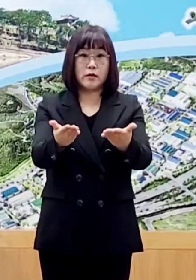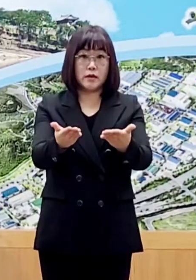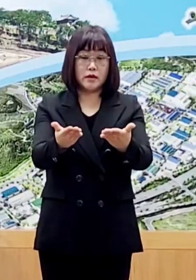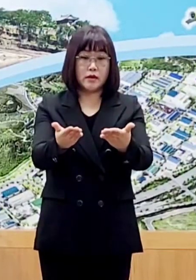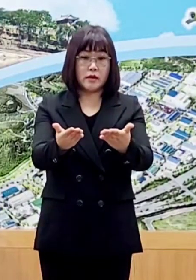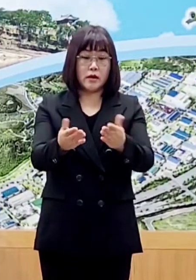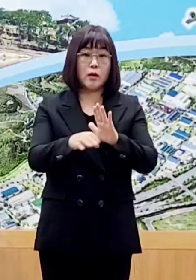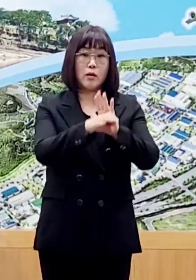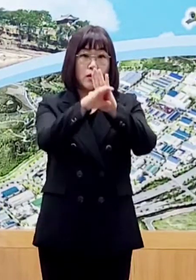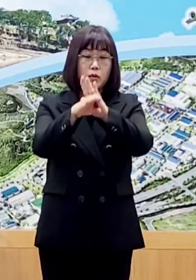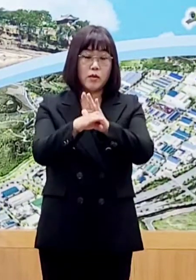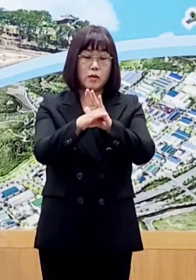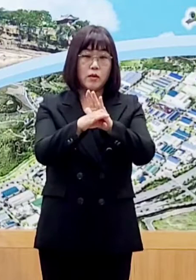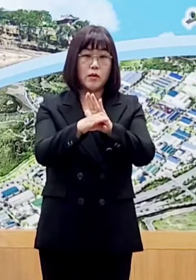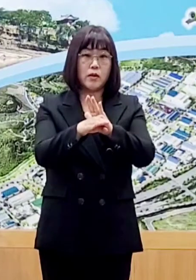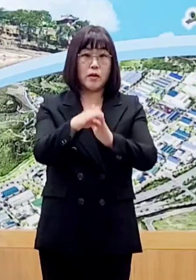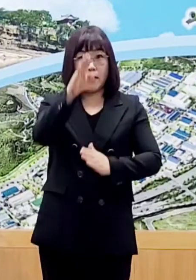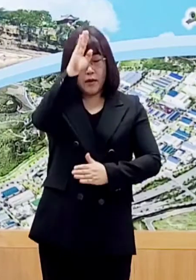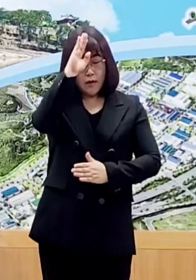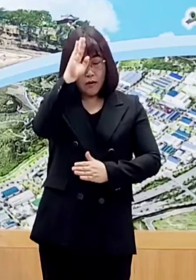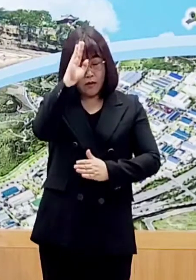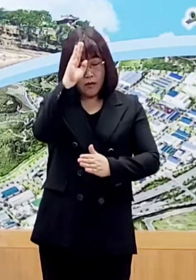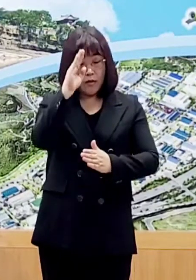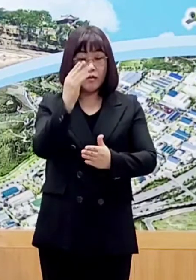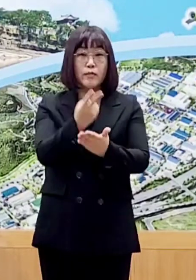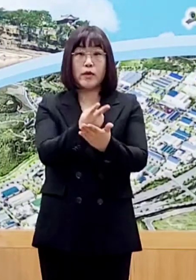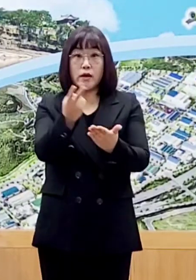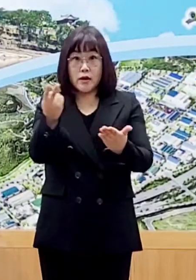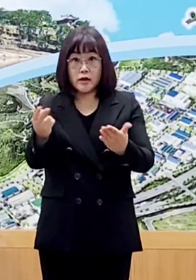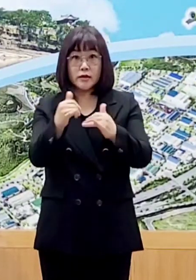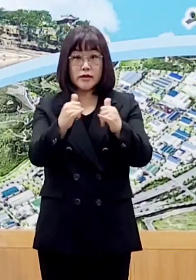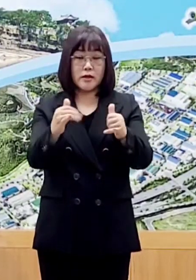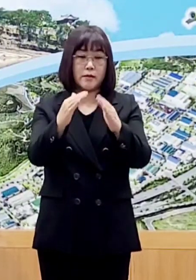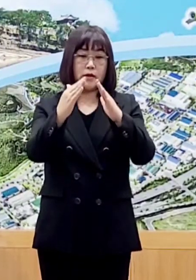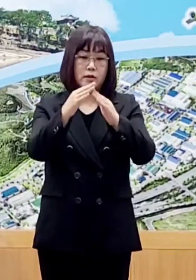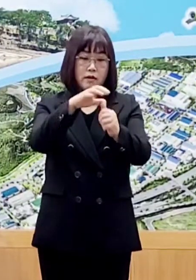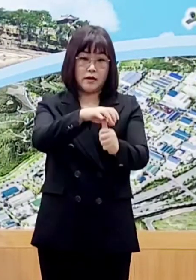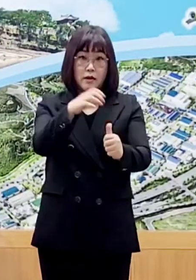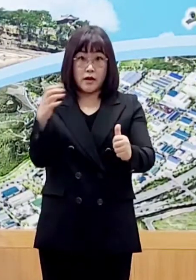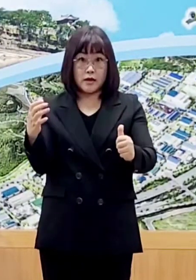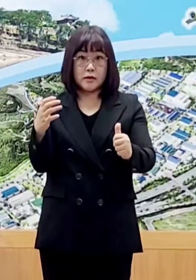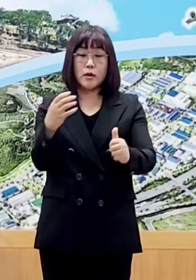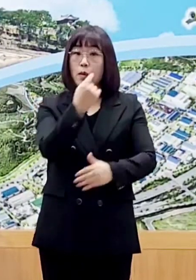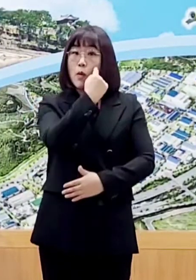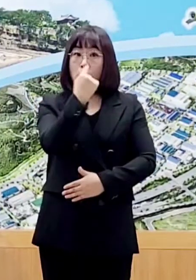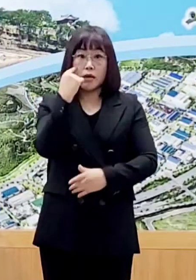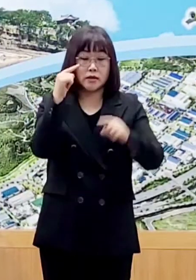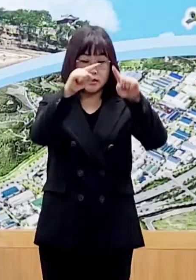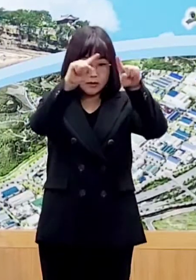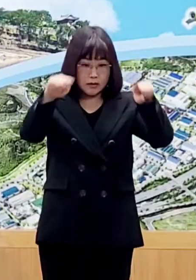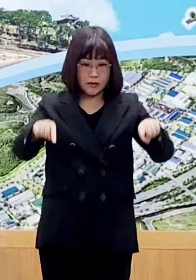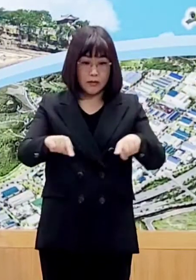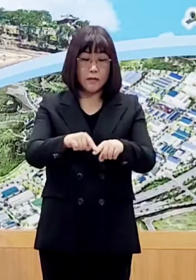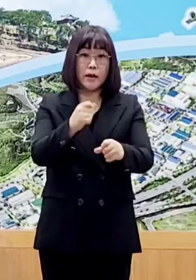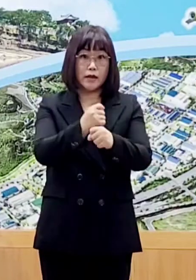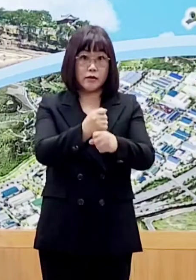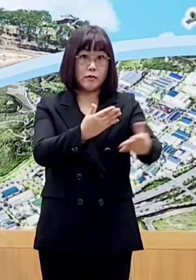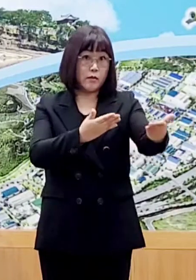격리 업무를 관할한 보건소에서 격리 해제 확인서를 발급받으실 수 있습니다.